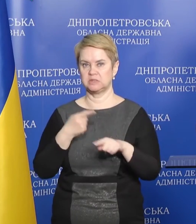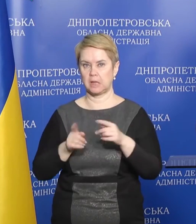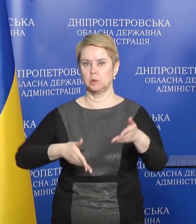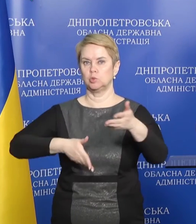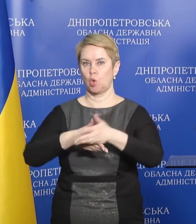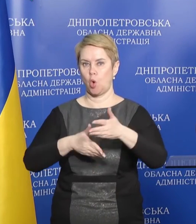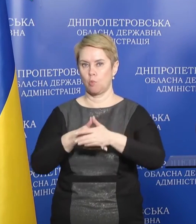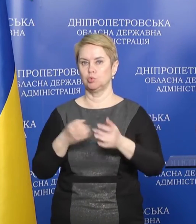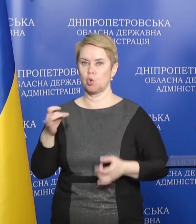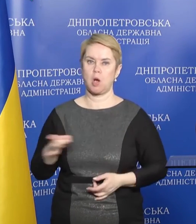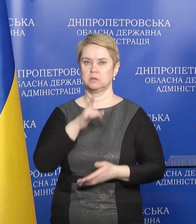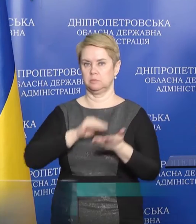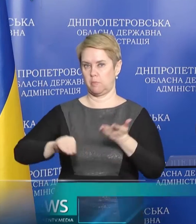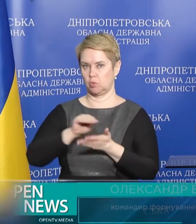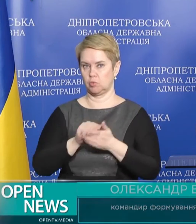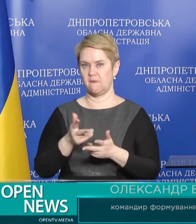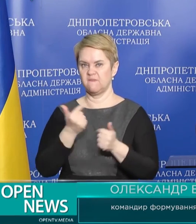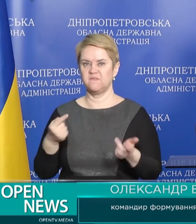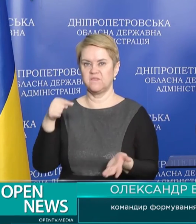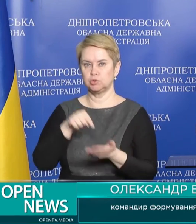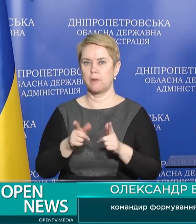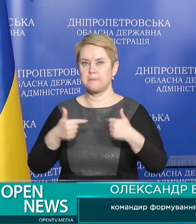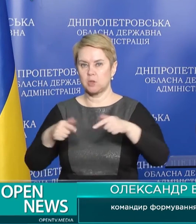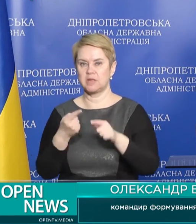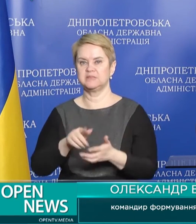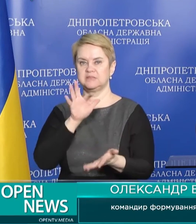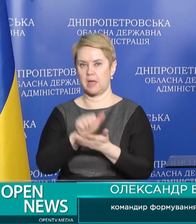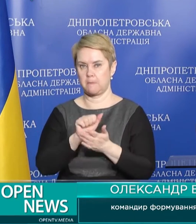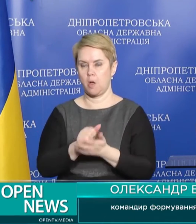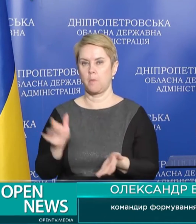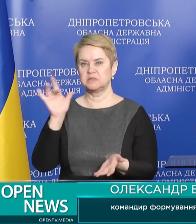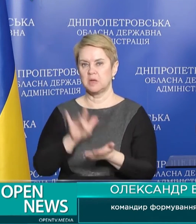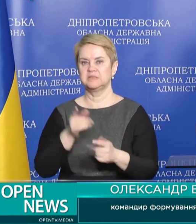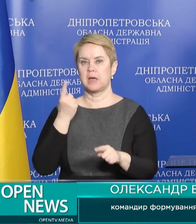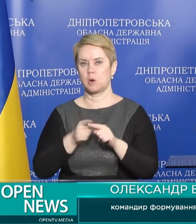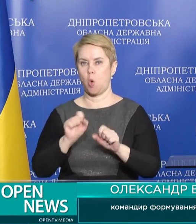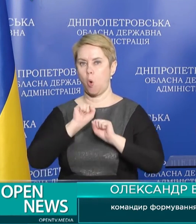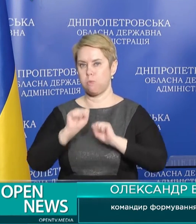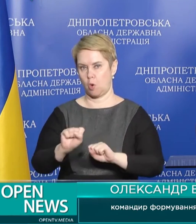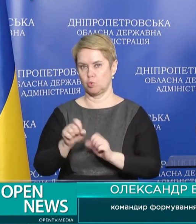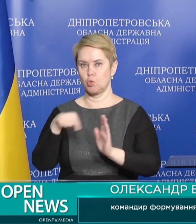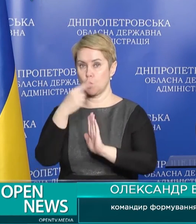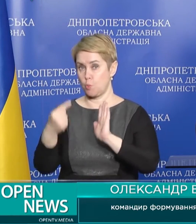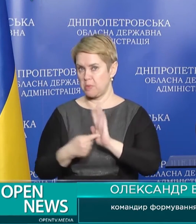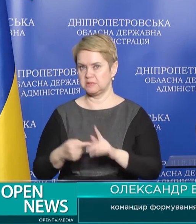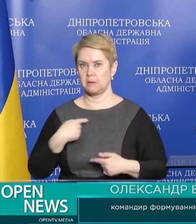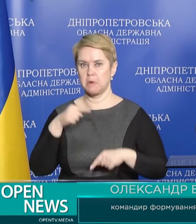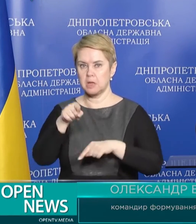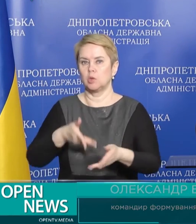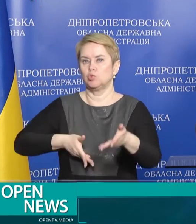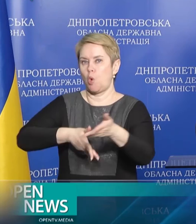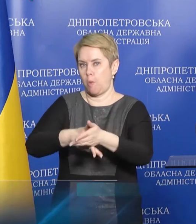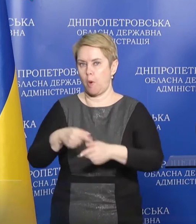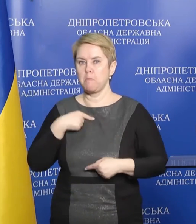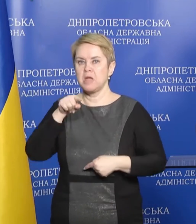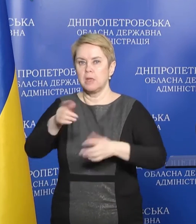допомога, ще раз повторюсь, визначним підрозділом, який займається безпосередньо обороною міста. Ми їх допомога,